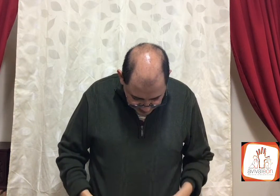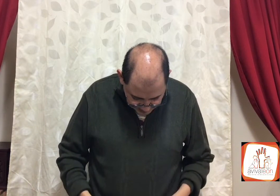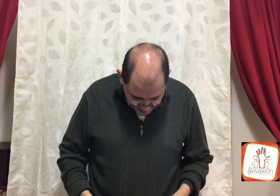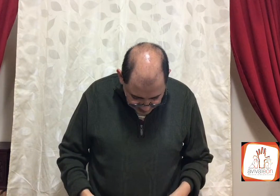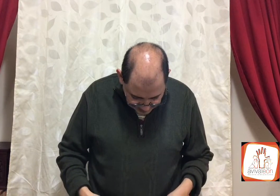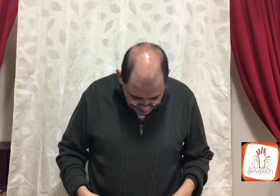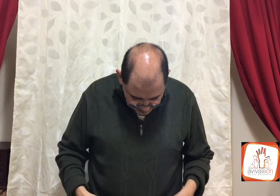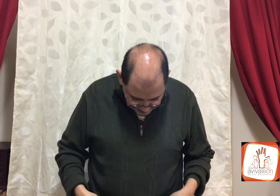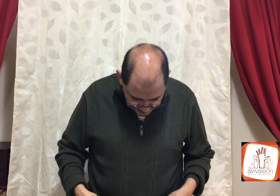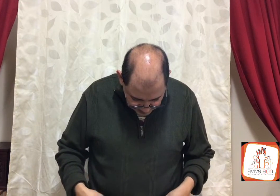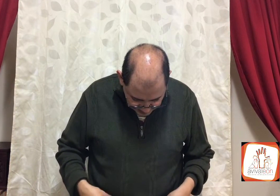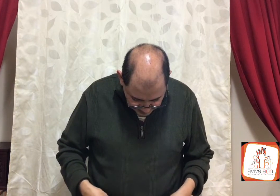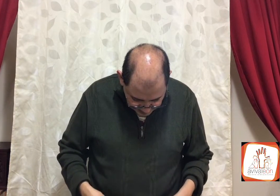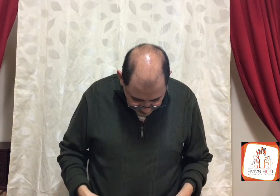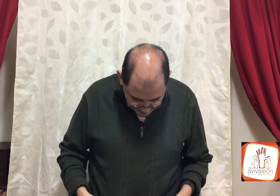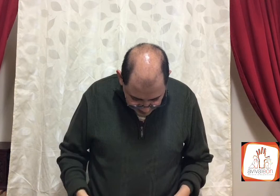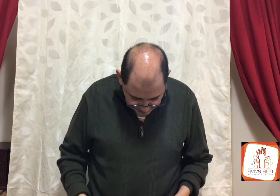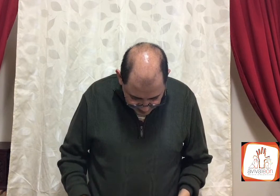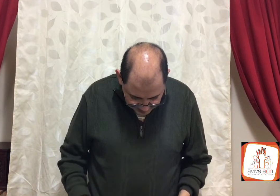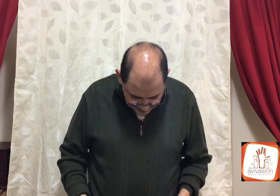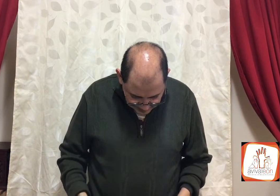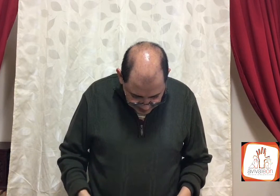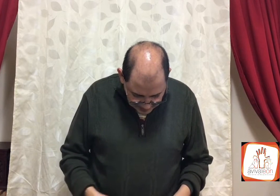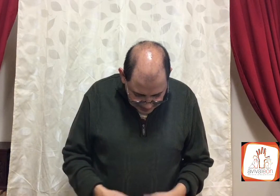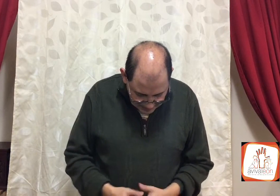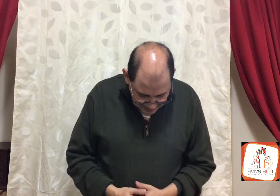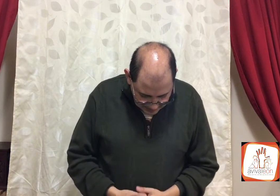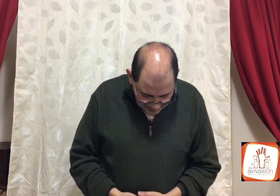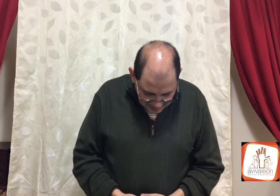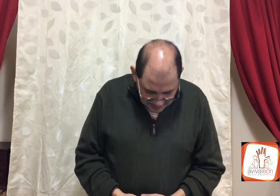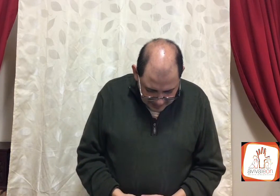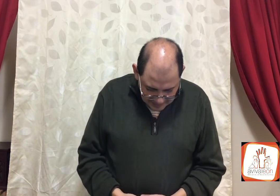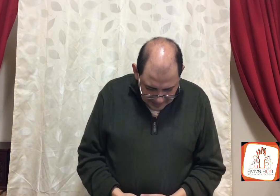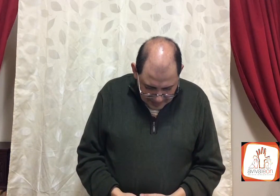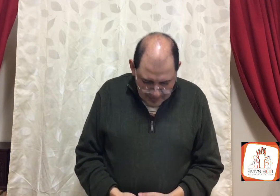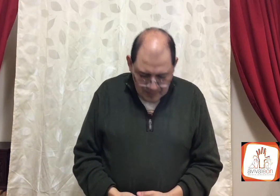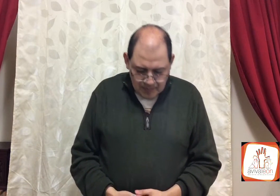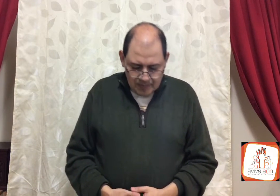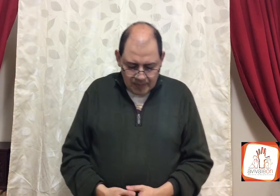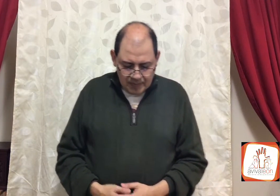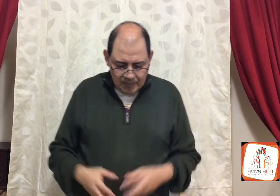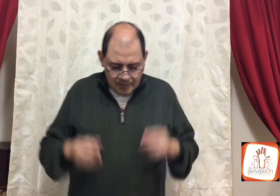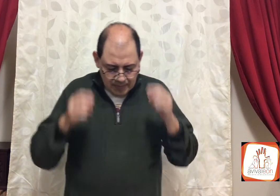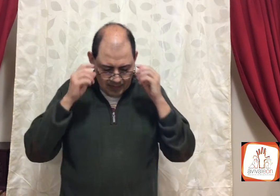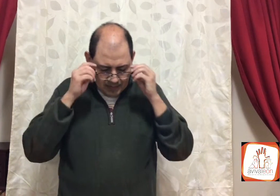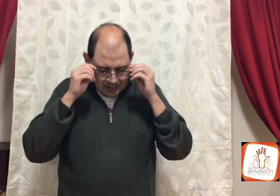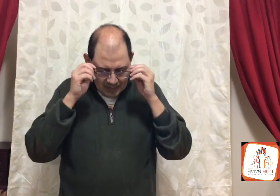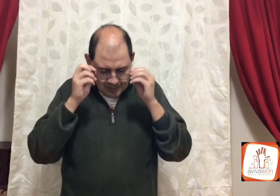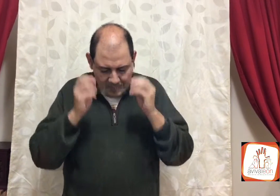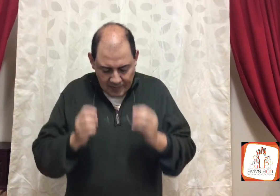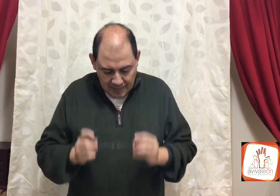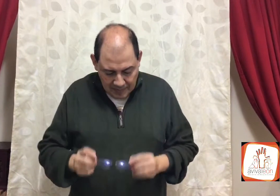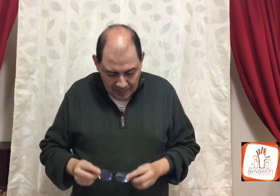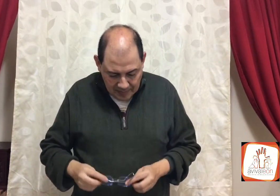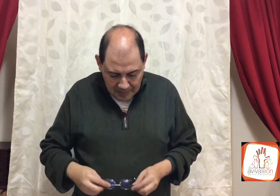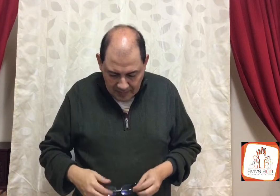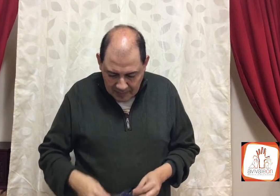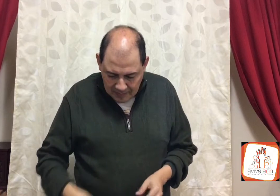bendito seas de Jehová, hijo mío. Y él devolvió los mil cien ciclos de plata a su madre, y su madre